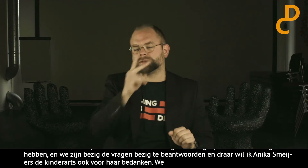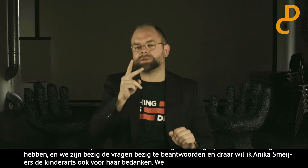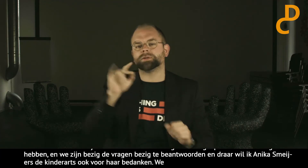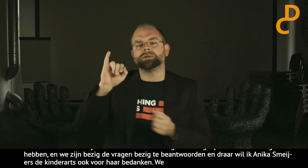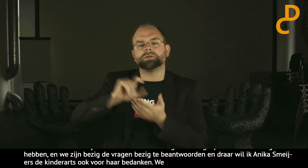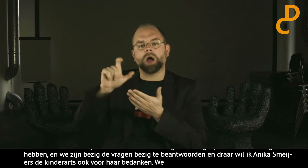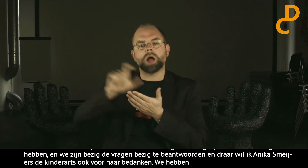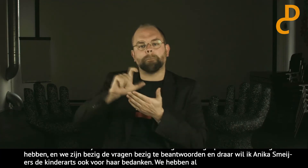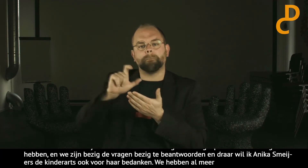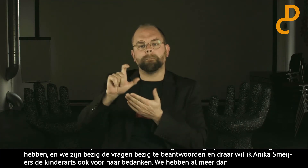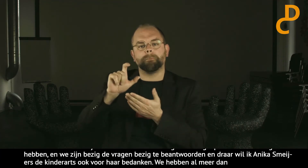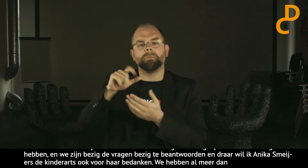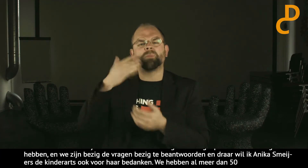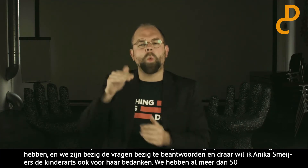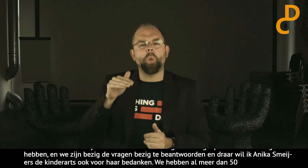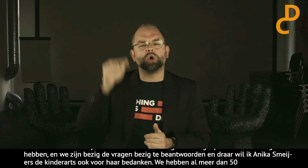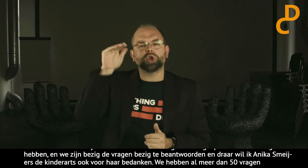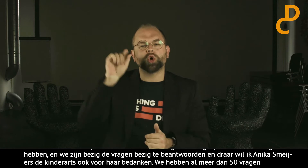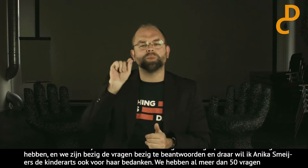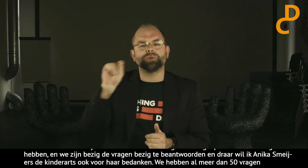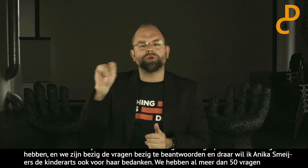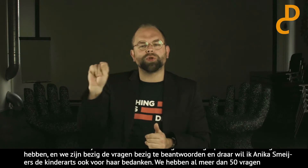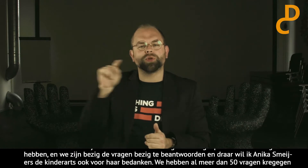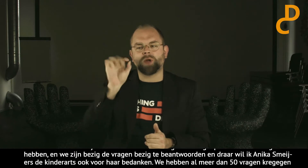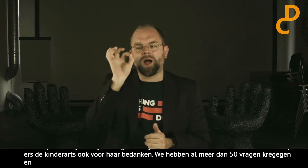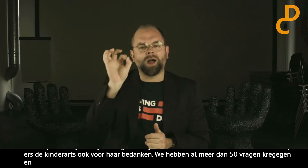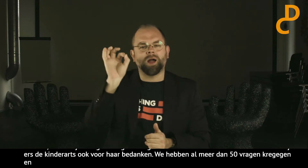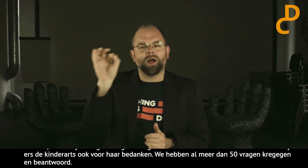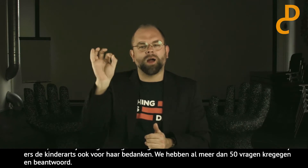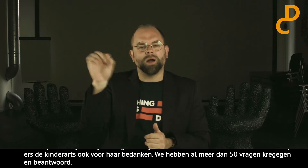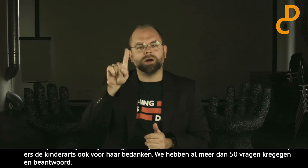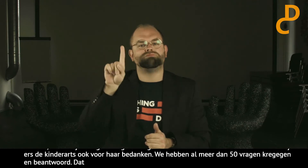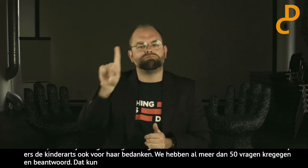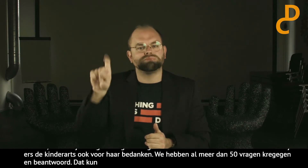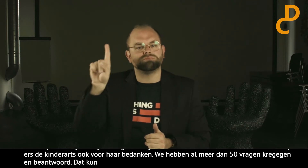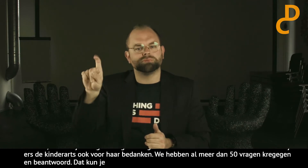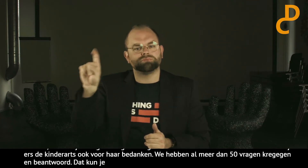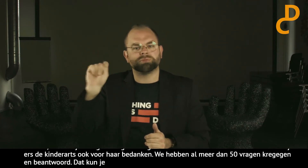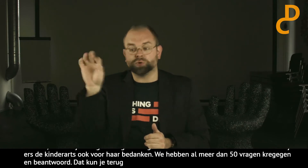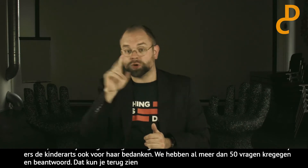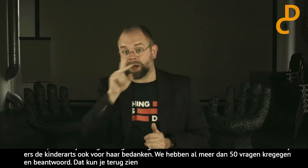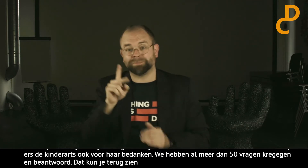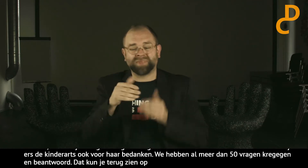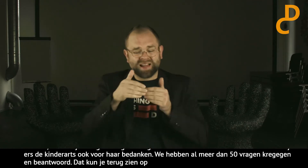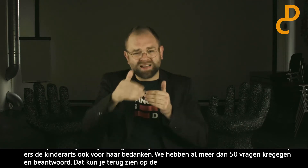Deze vragen kan je terugzien op de Instagram. Bij die hoogtepunten, die puntjes. Als je daar op klikt, kan je daar terugkijken.